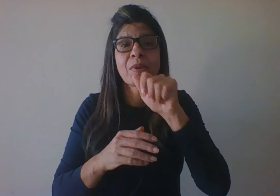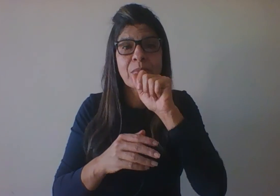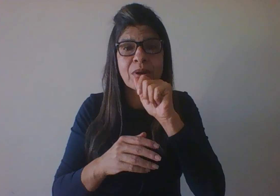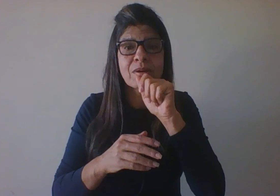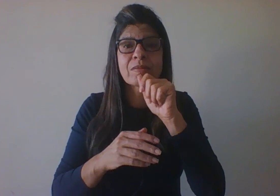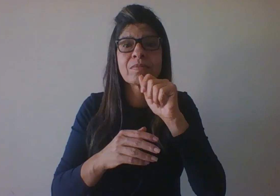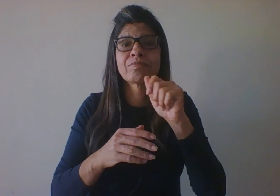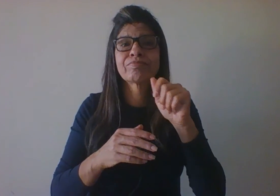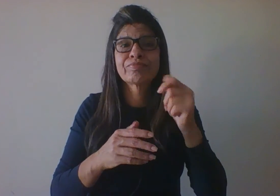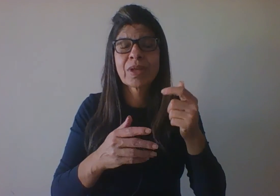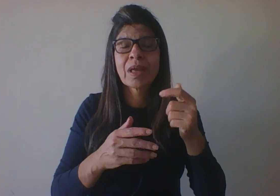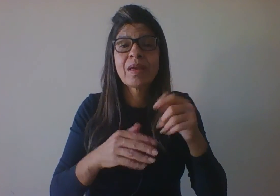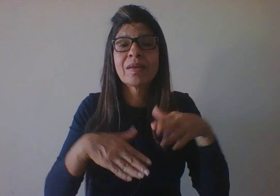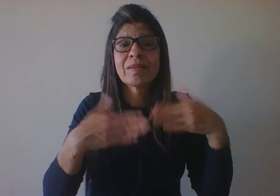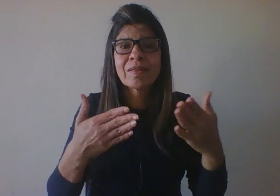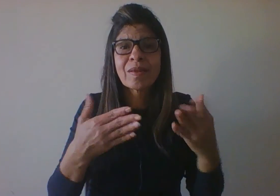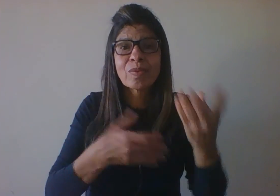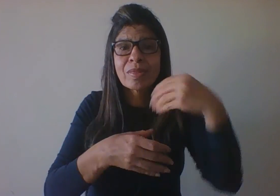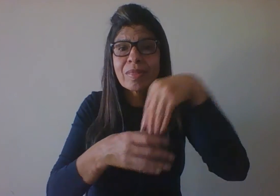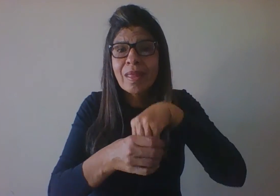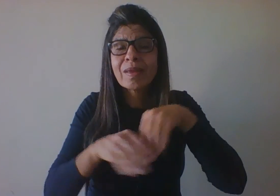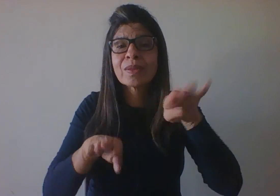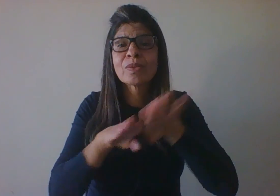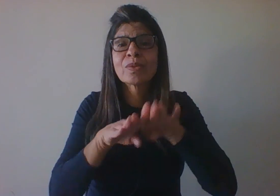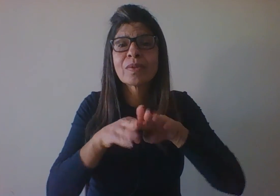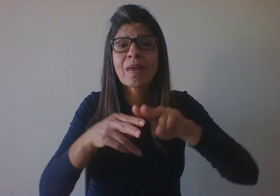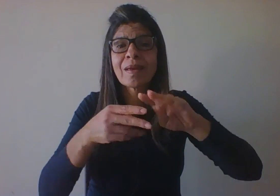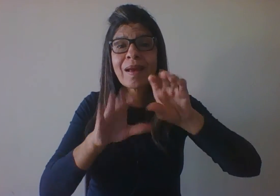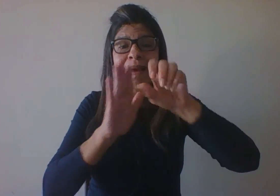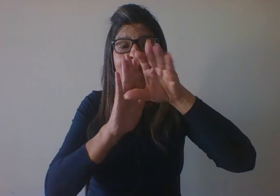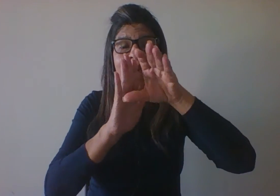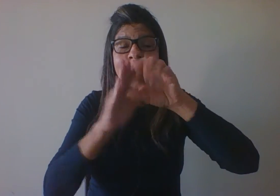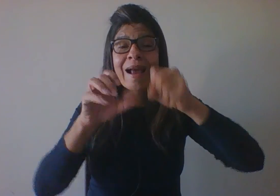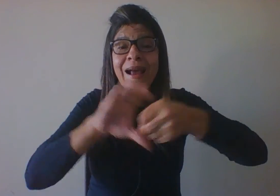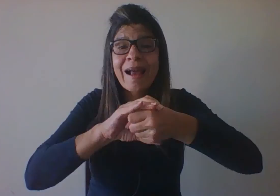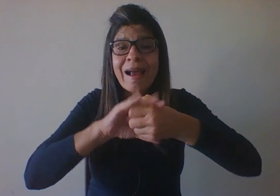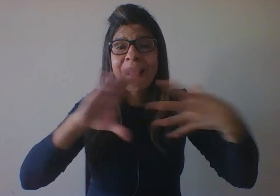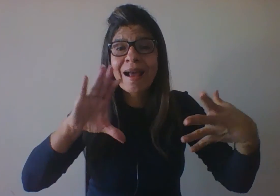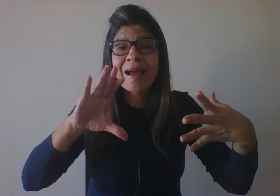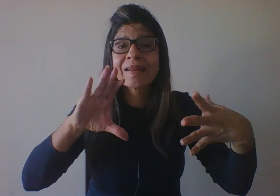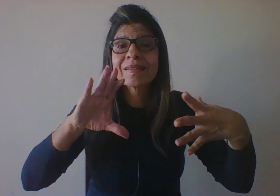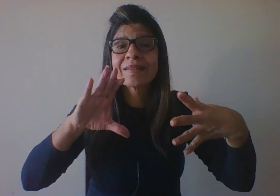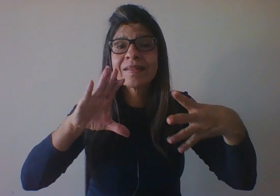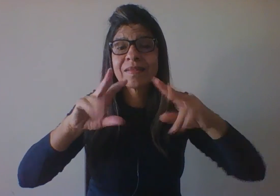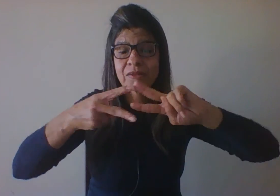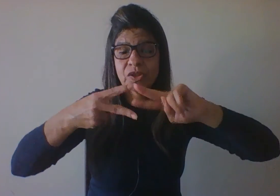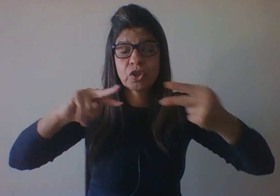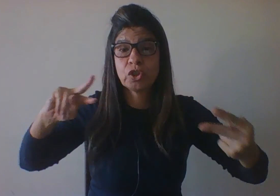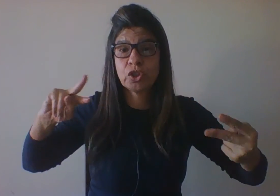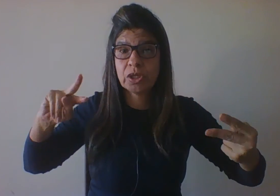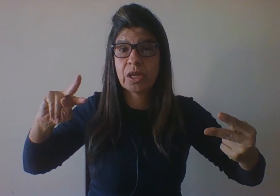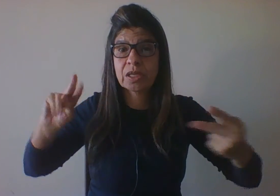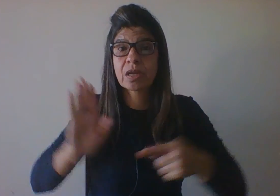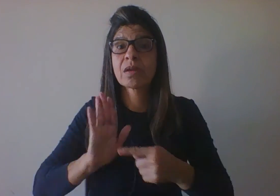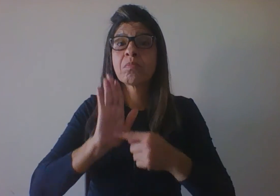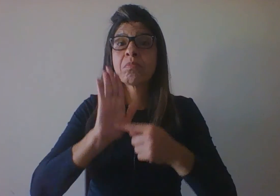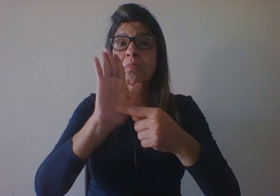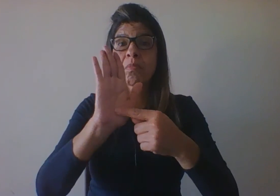componentes genéticos que determinam, sobremaneira, a forma com a qual a gente vai se desenvolver ao longo da vida.